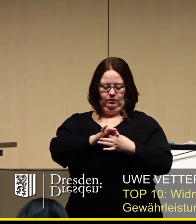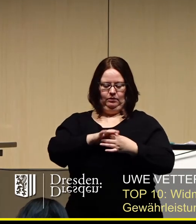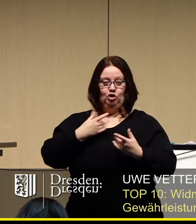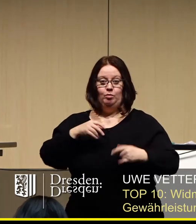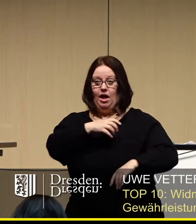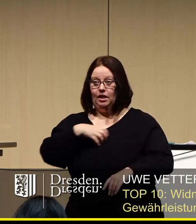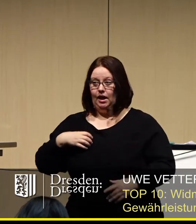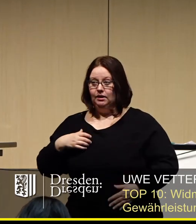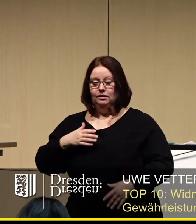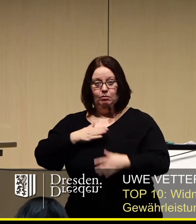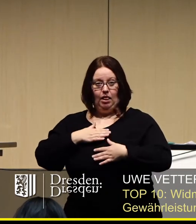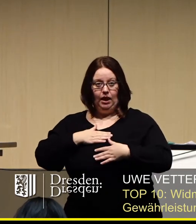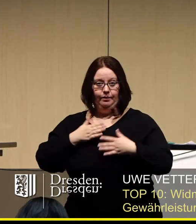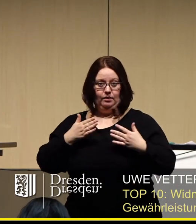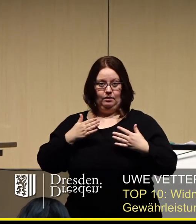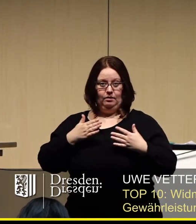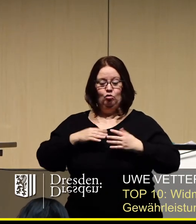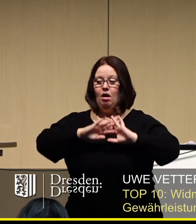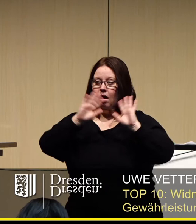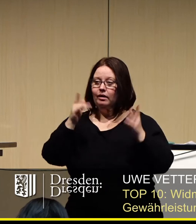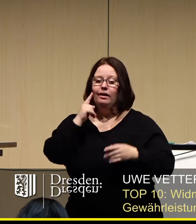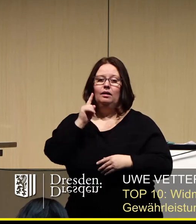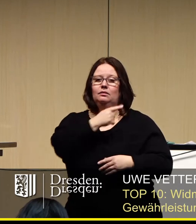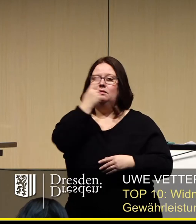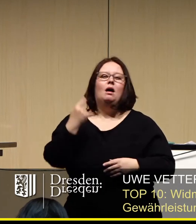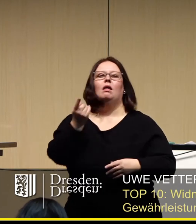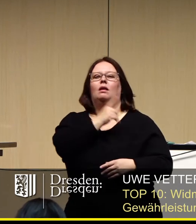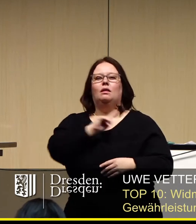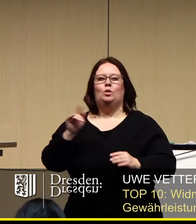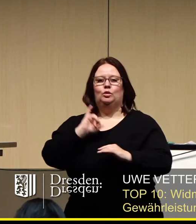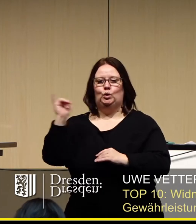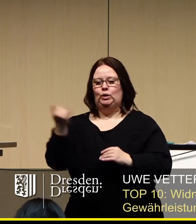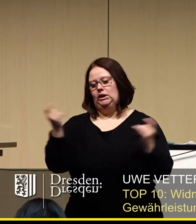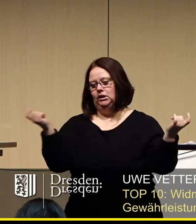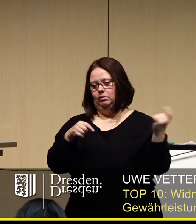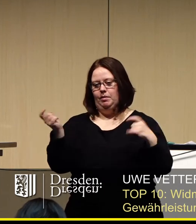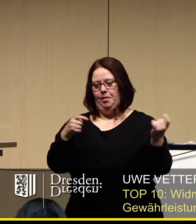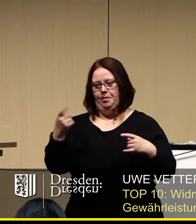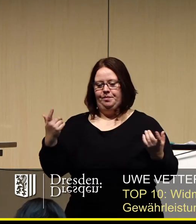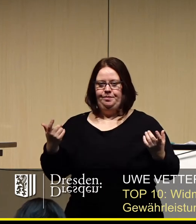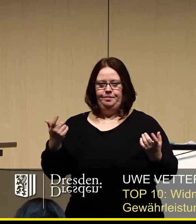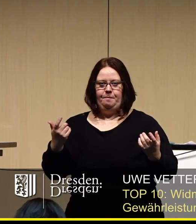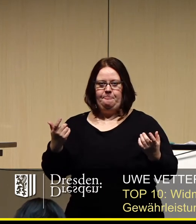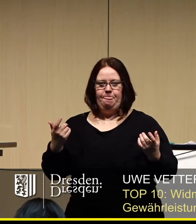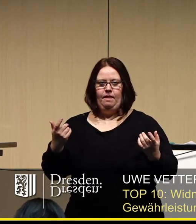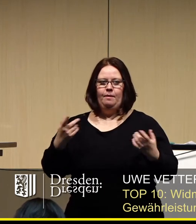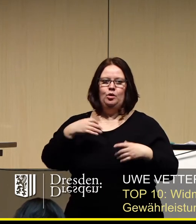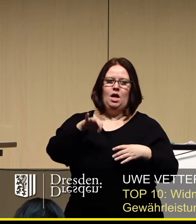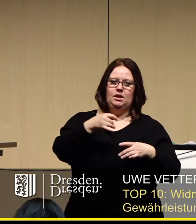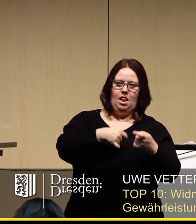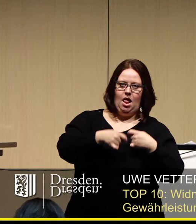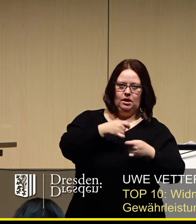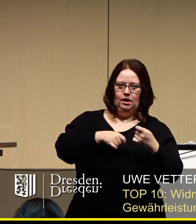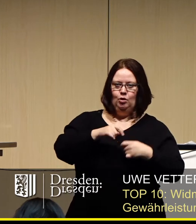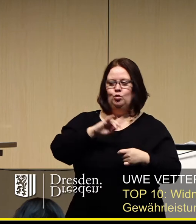Dresdnerinnen und Dresdnern sehr beliebt, sondern locken jährlich auch Tausende von Touristen in unserer Stadt. Sowohl der Einzelhandel